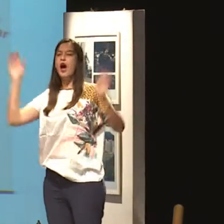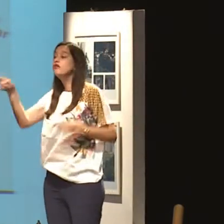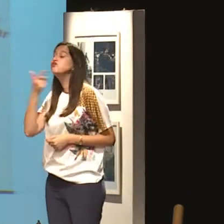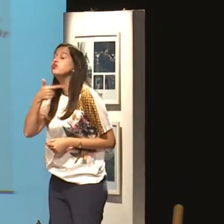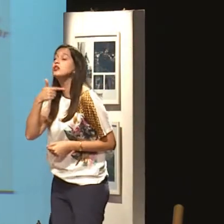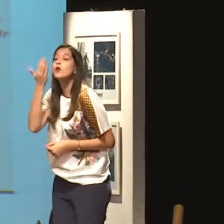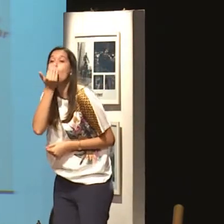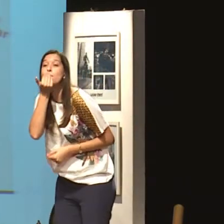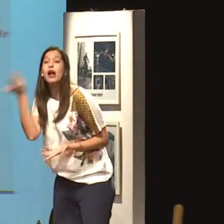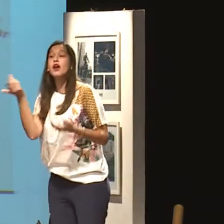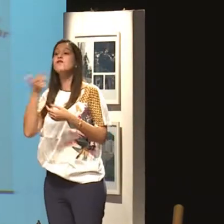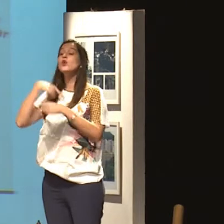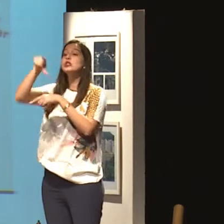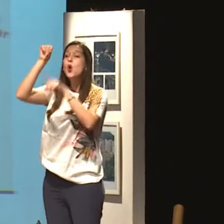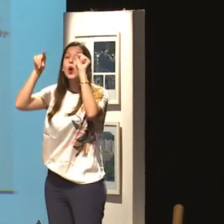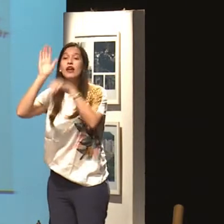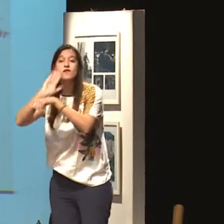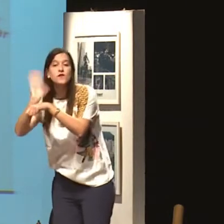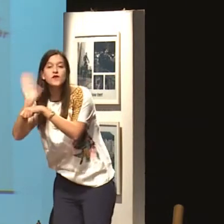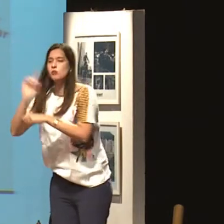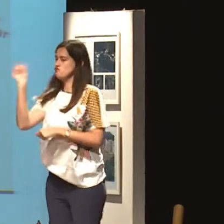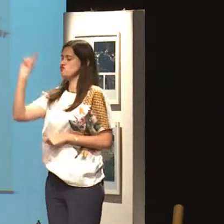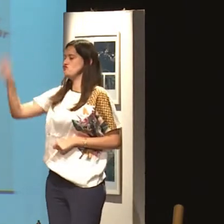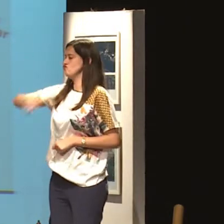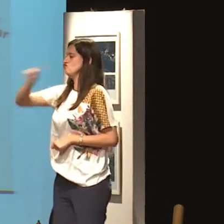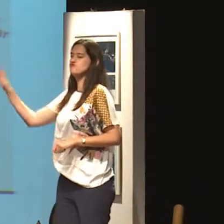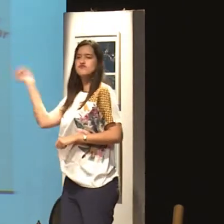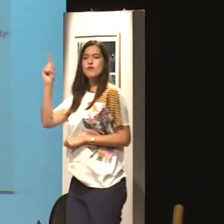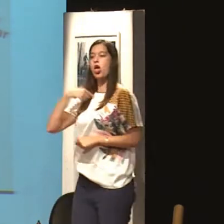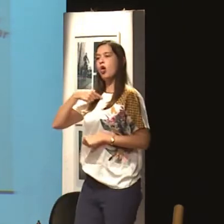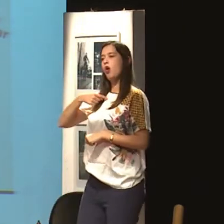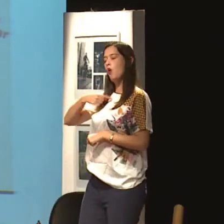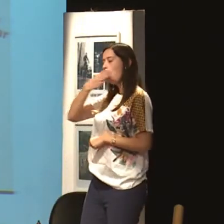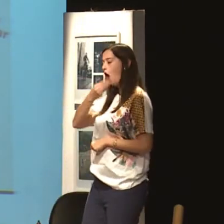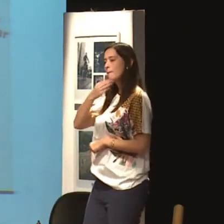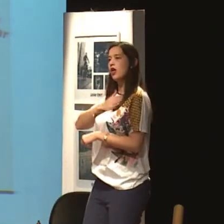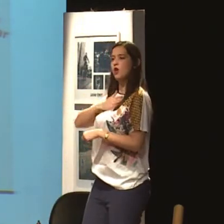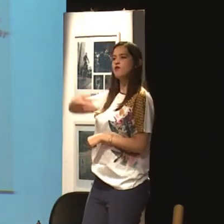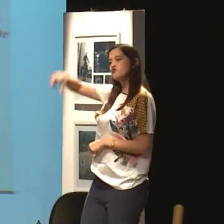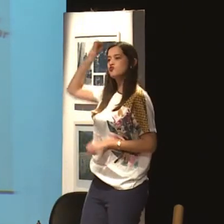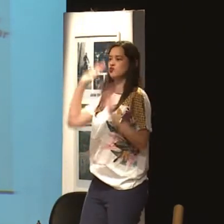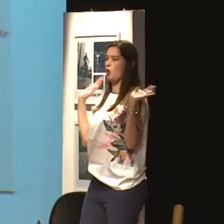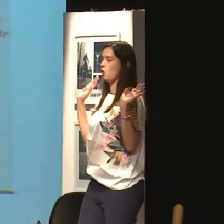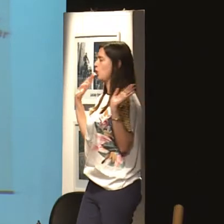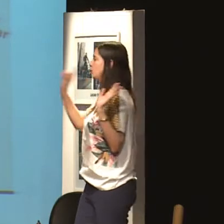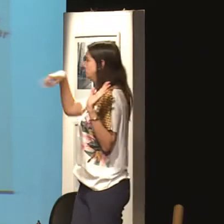E não deixa ela sair à vontade, não deixa ela escolher o filme que ela quer ver, não deixa ela escolher as roupas que ela quer usar. Eu sou o homem, eu que